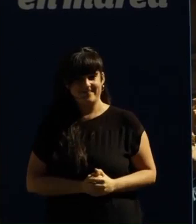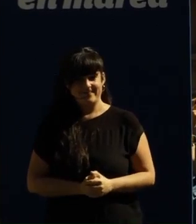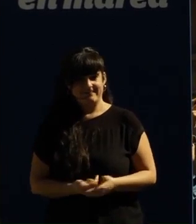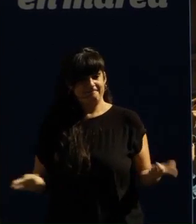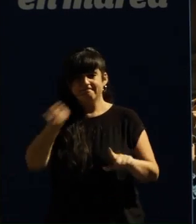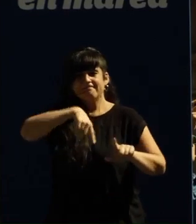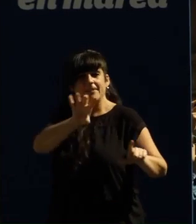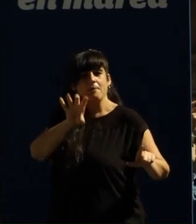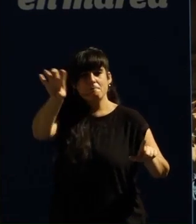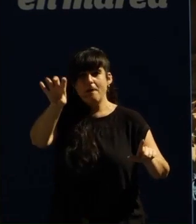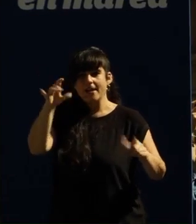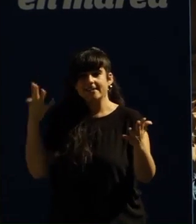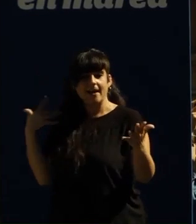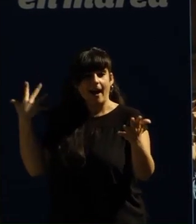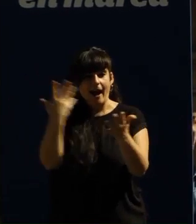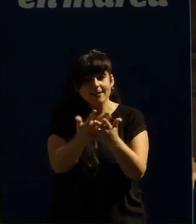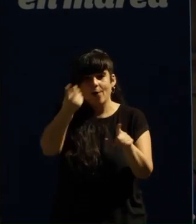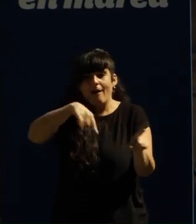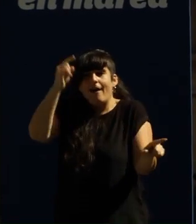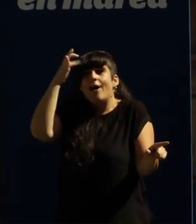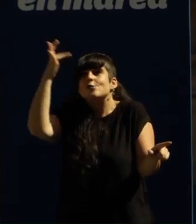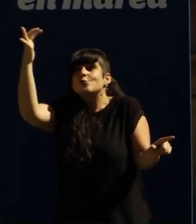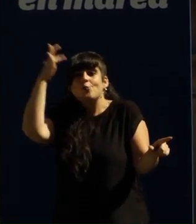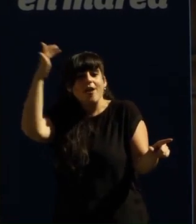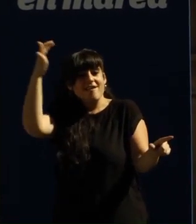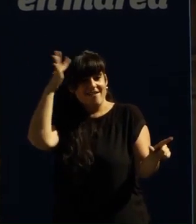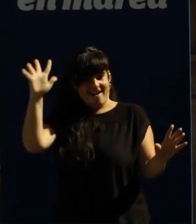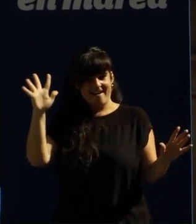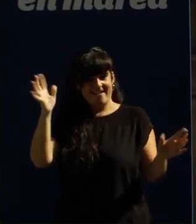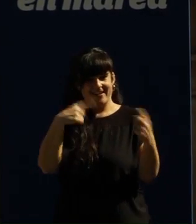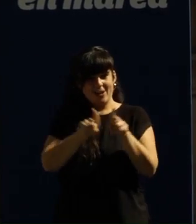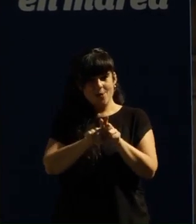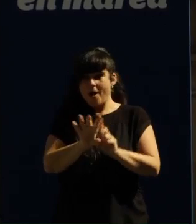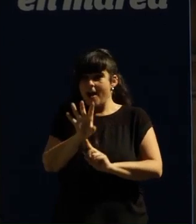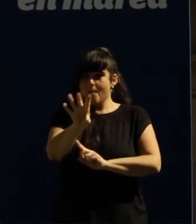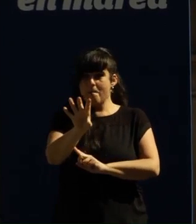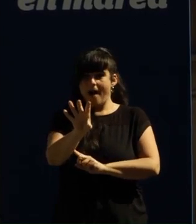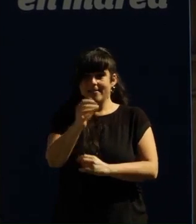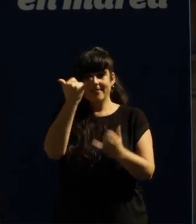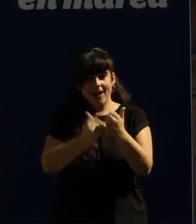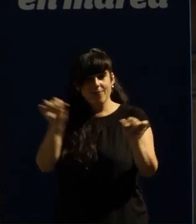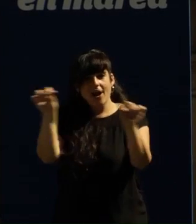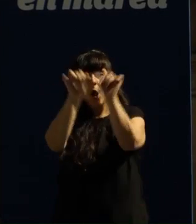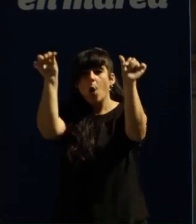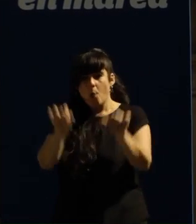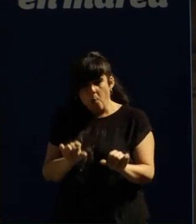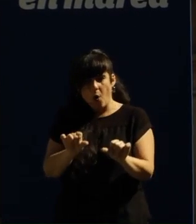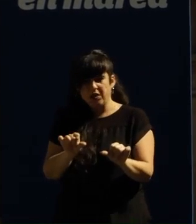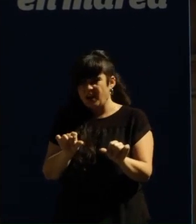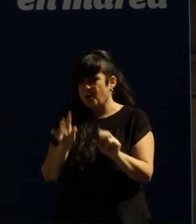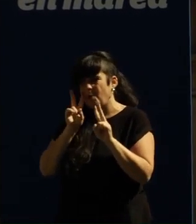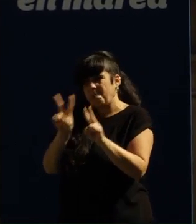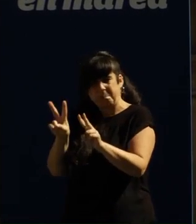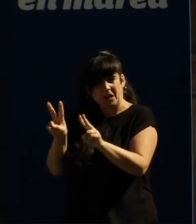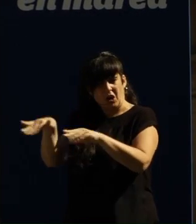Somos o país que vimos imaginando todos e todas aquelas que durante estes anos nos posicionamos en fronte dun modelo que persudica a maioría social